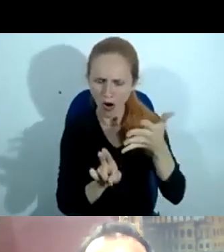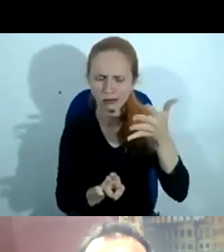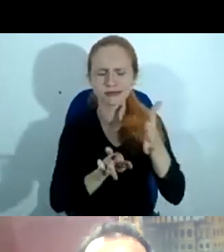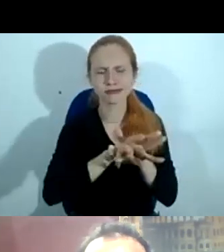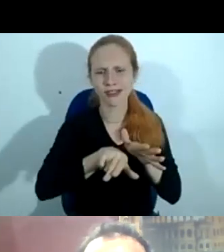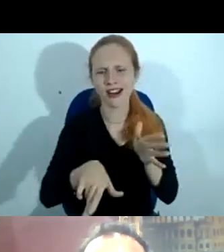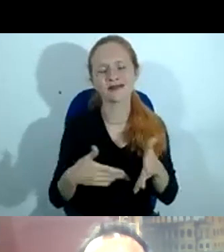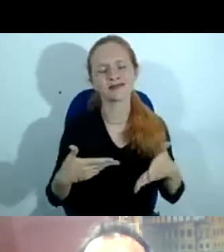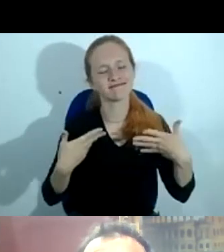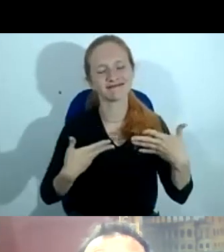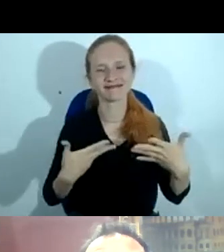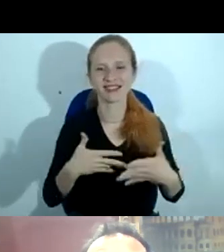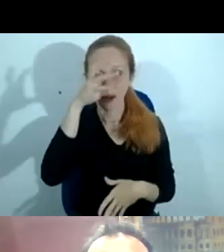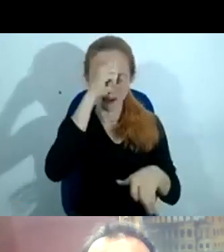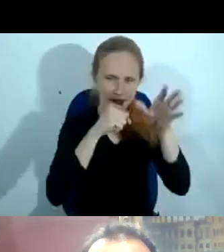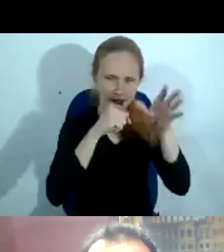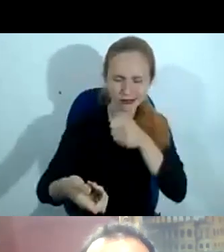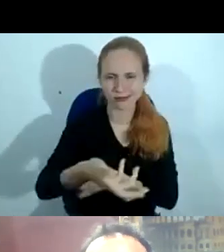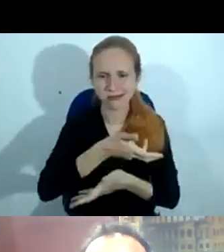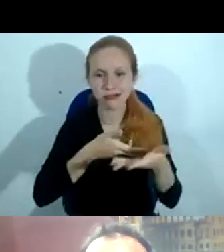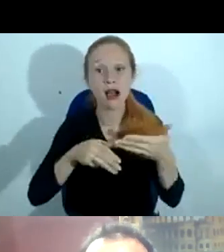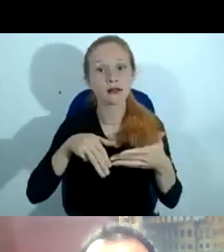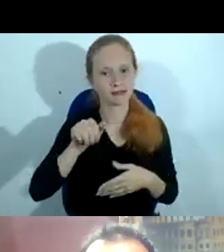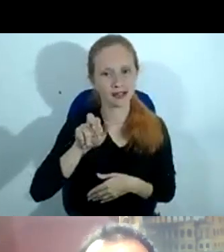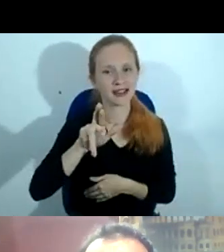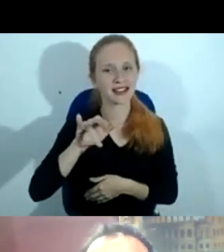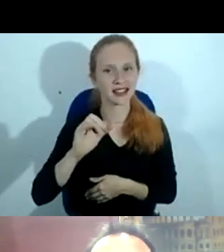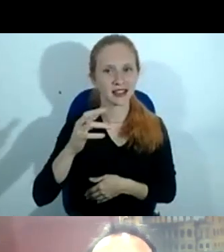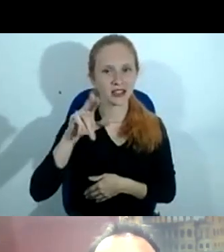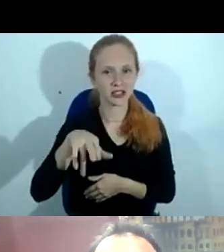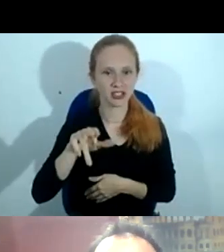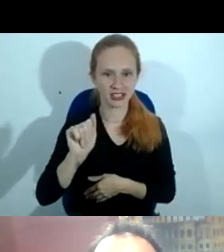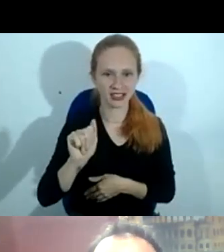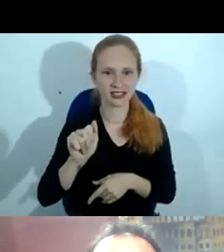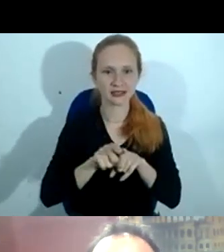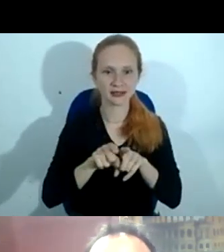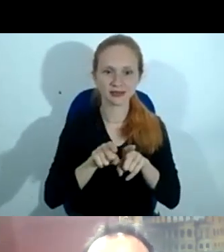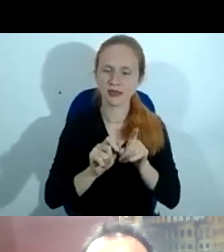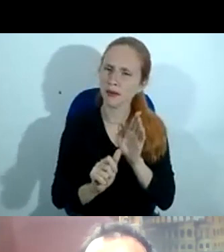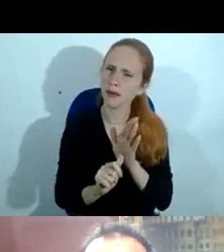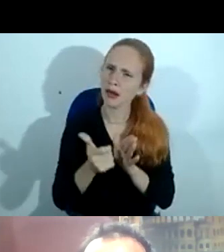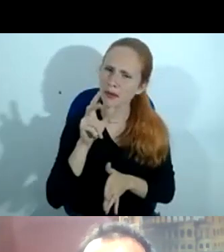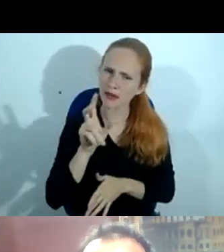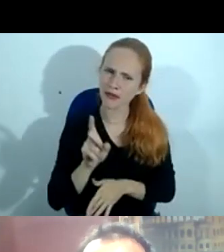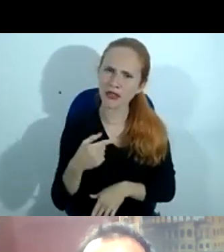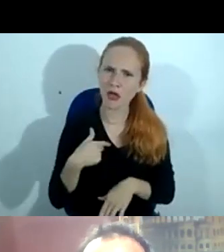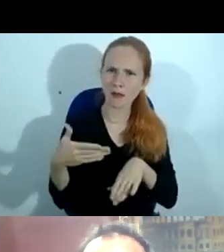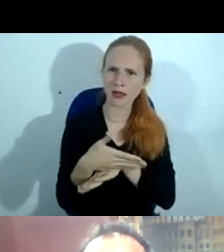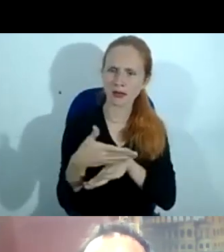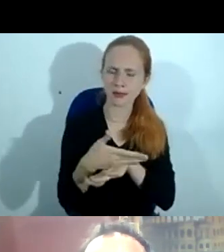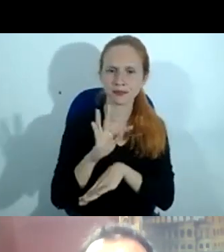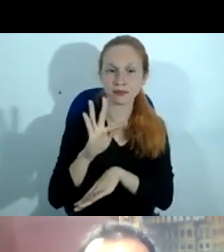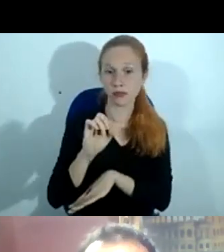quais aprendo diuturnamente. Doutora Maria Cristina, integrante do fórum. Aliás, acho que é a primeira vez que participo desse fórum